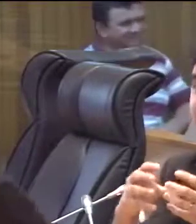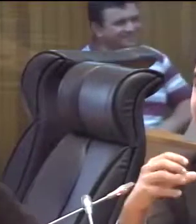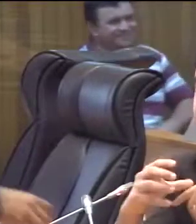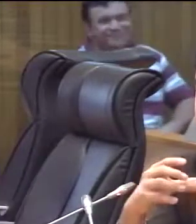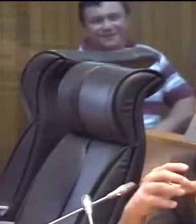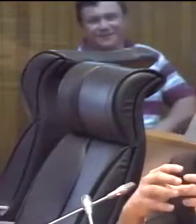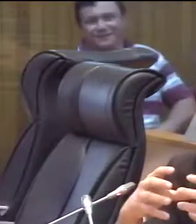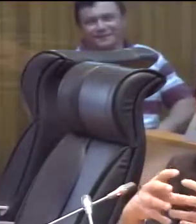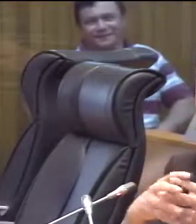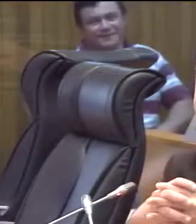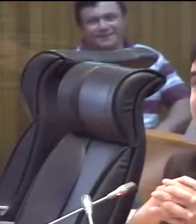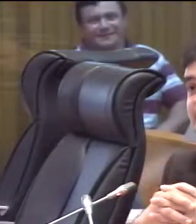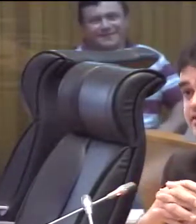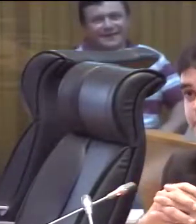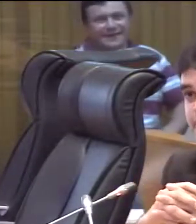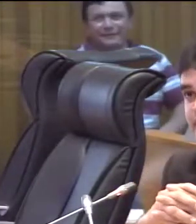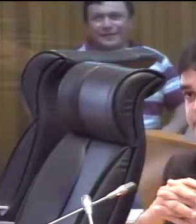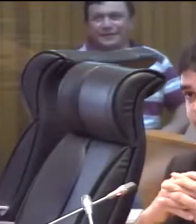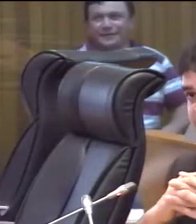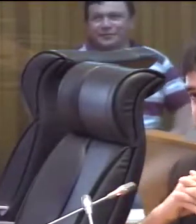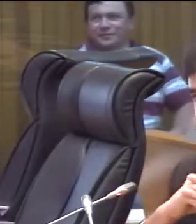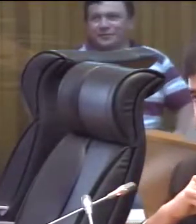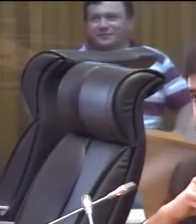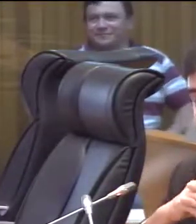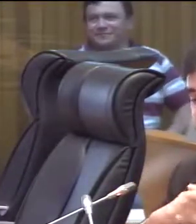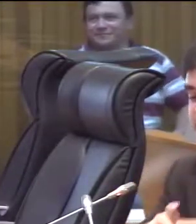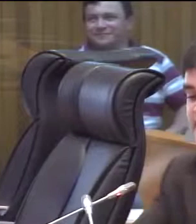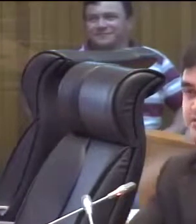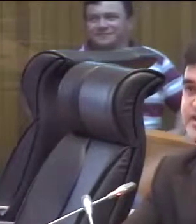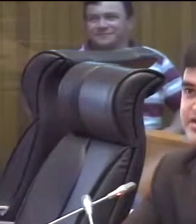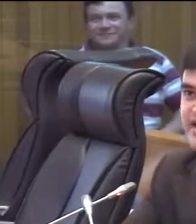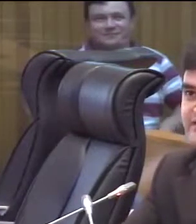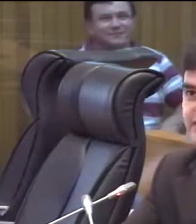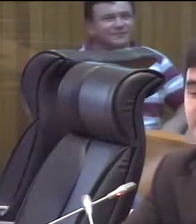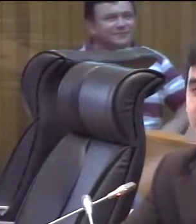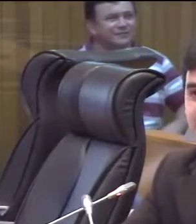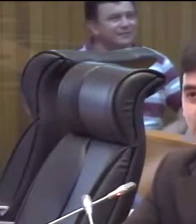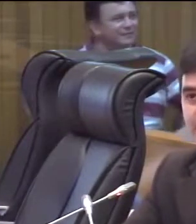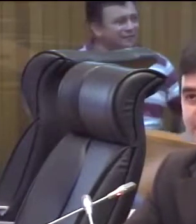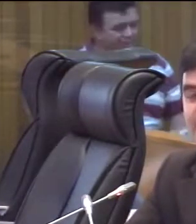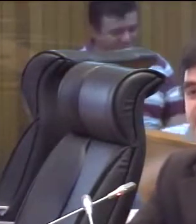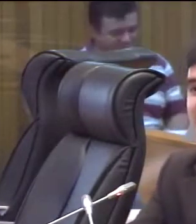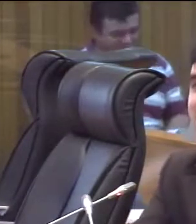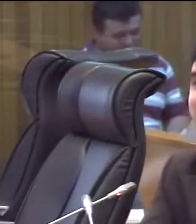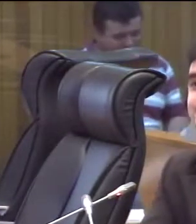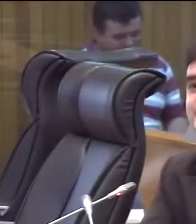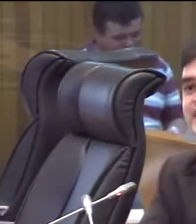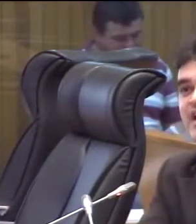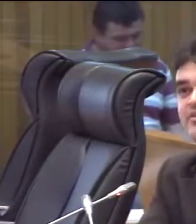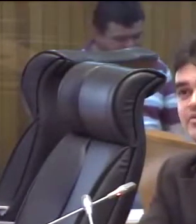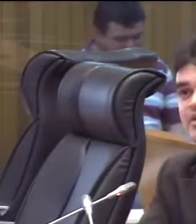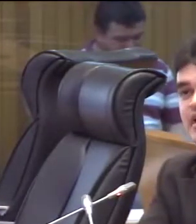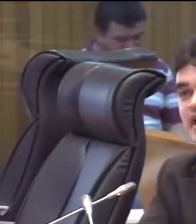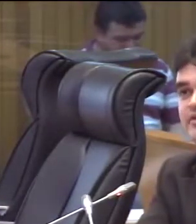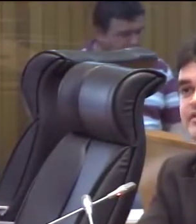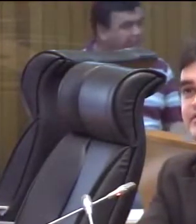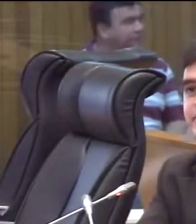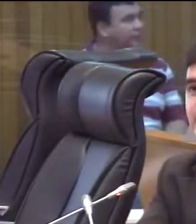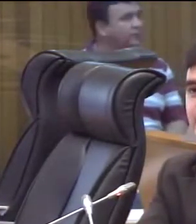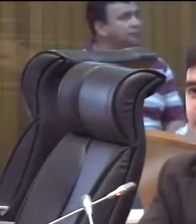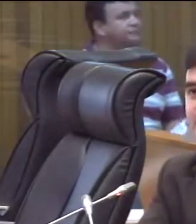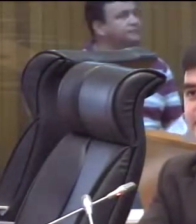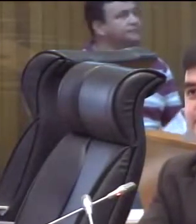essa desconcentração, aliás, o inverso, essa concentração de poder no Executivo e não, neste caso, na UEMA, é prejudicial